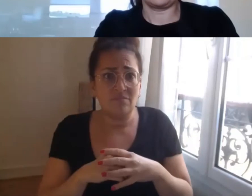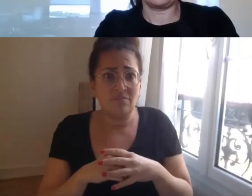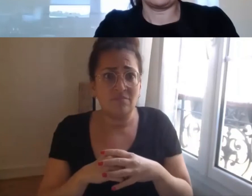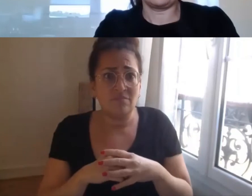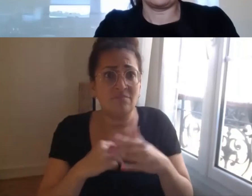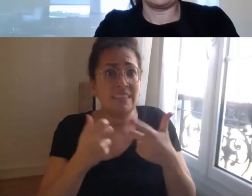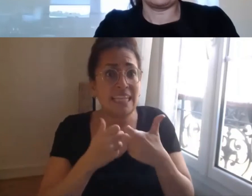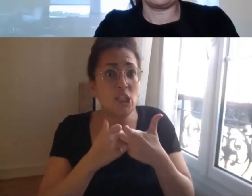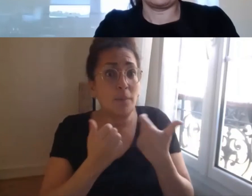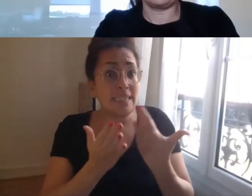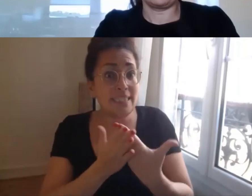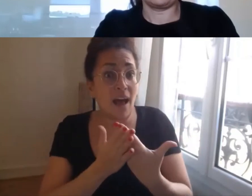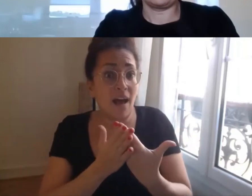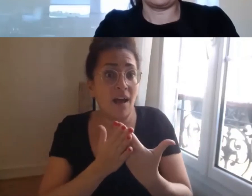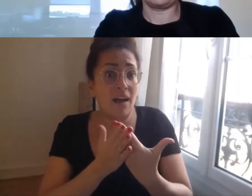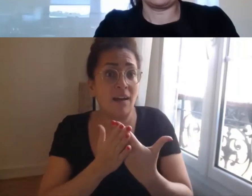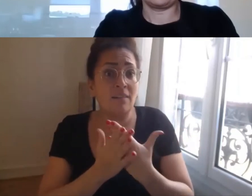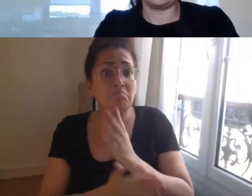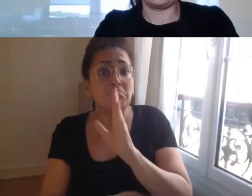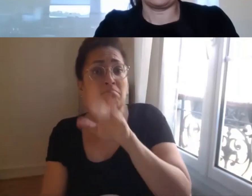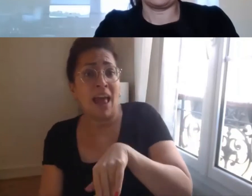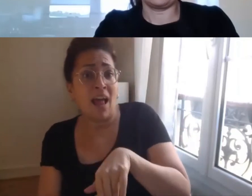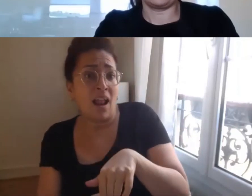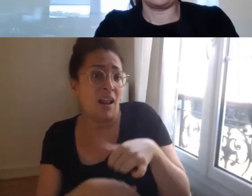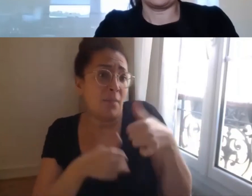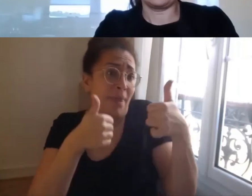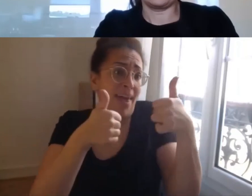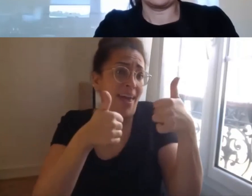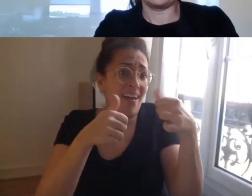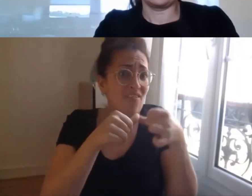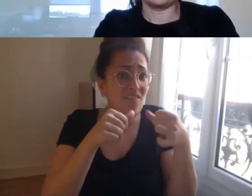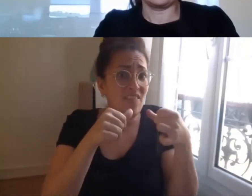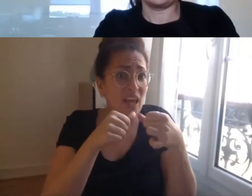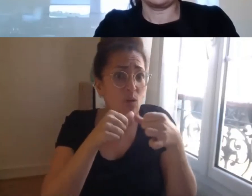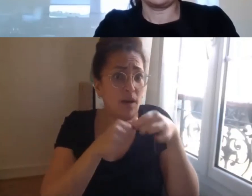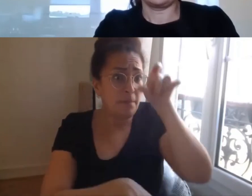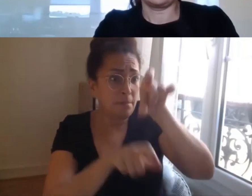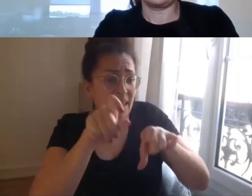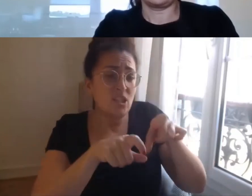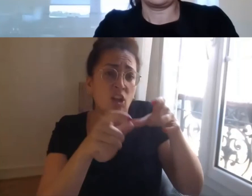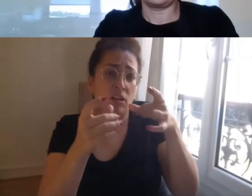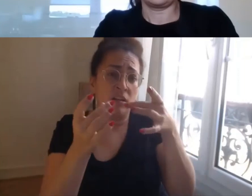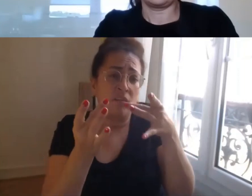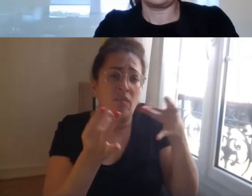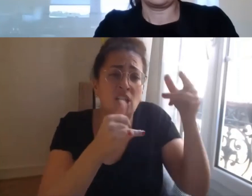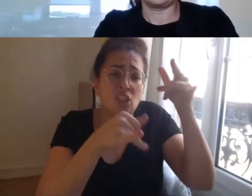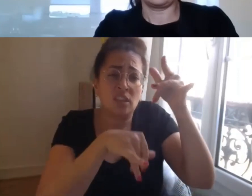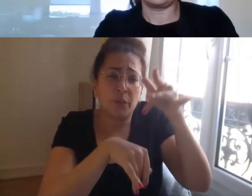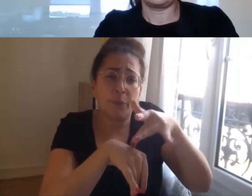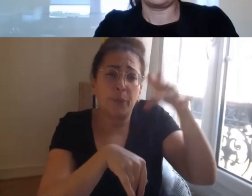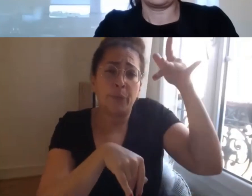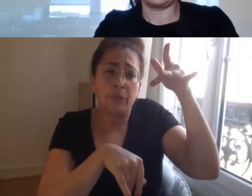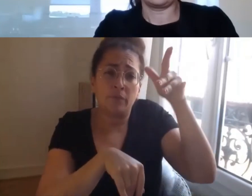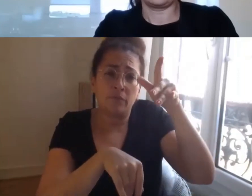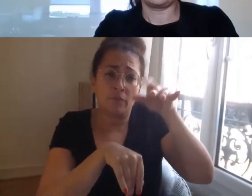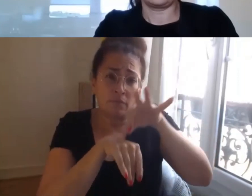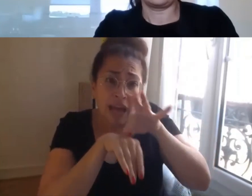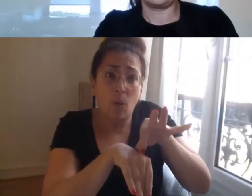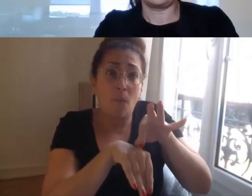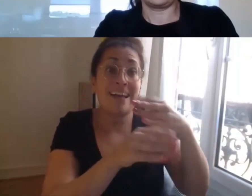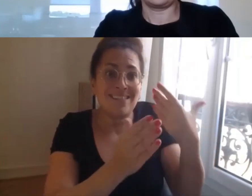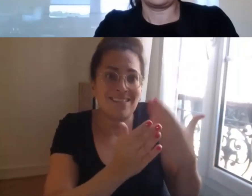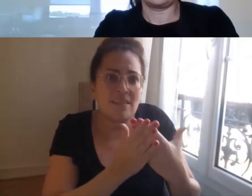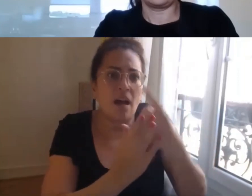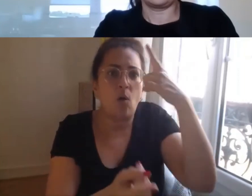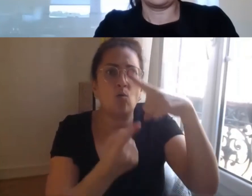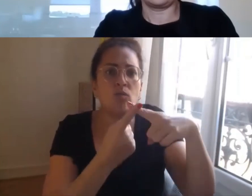elle est toujours naturellement dans l'aide dans l'accompagnement aux personnes fragiles donc pour terminer cette présentation